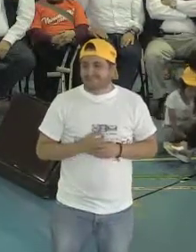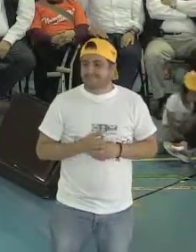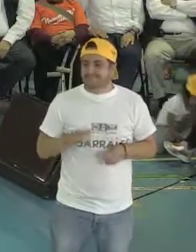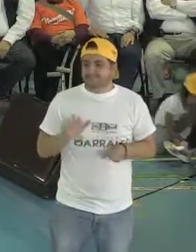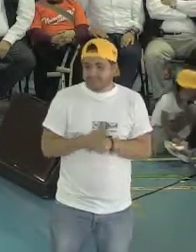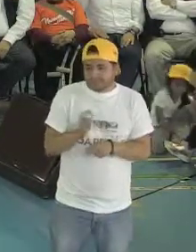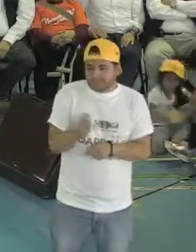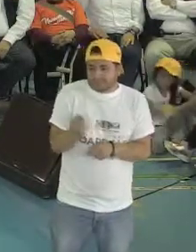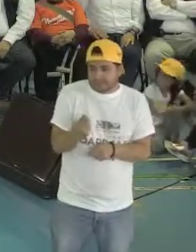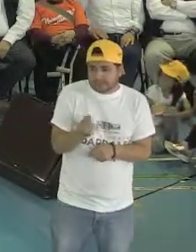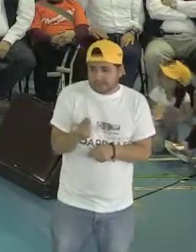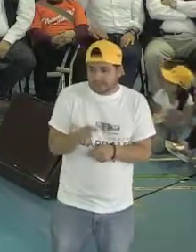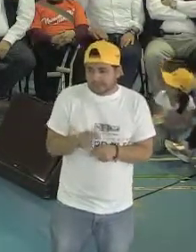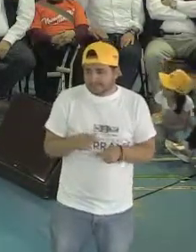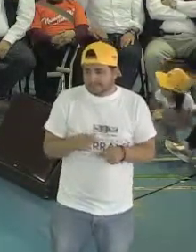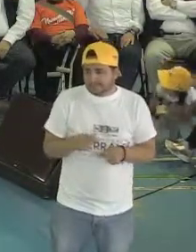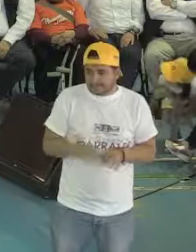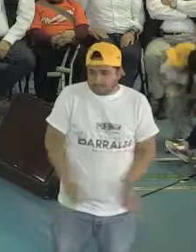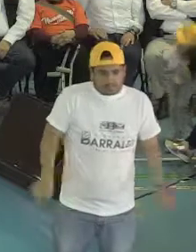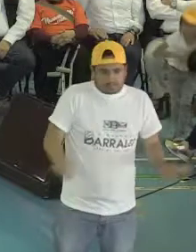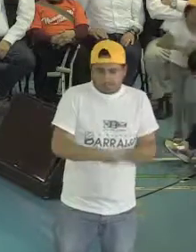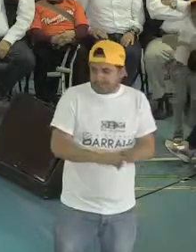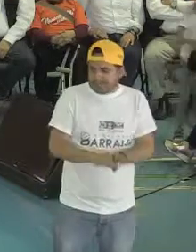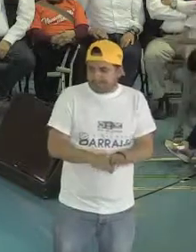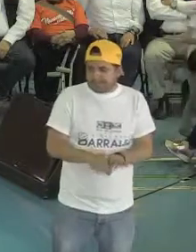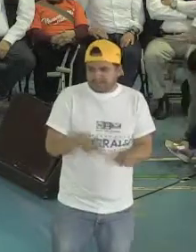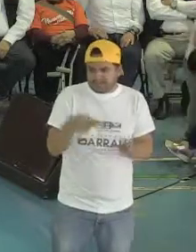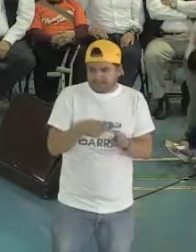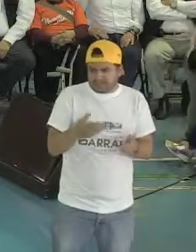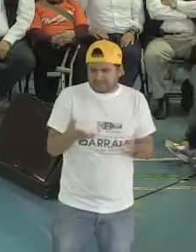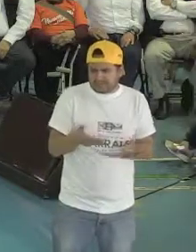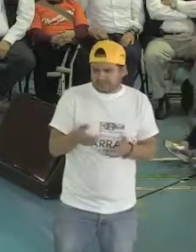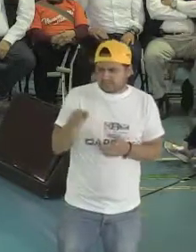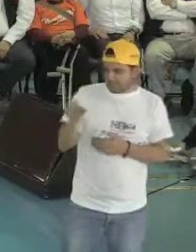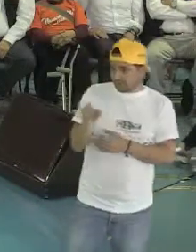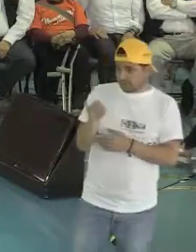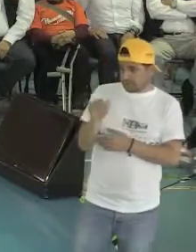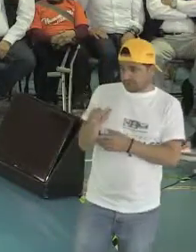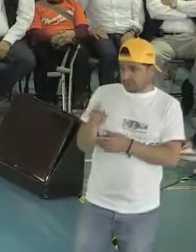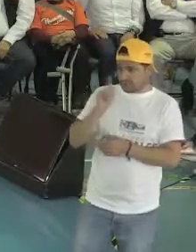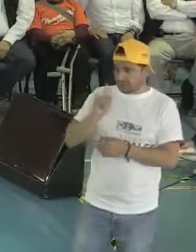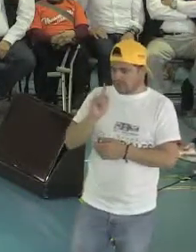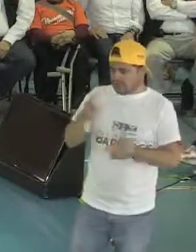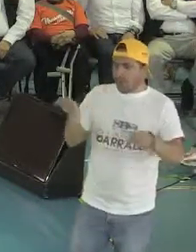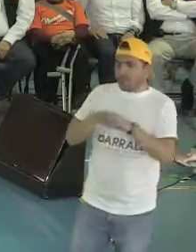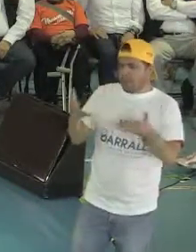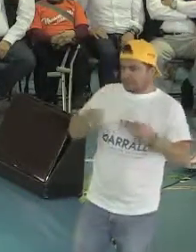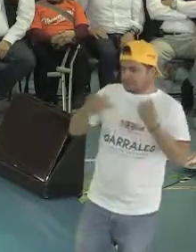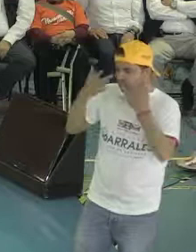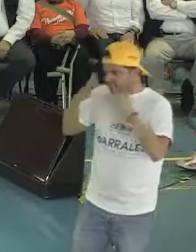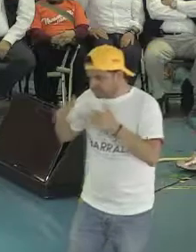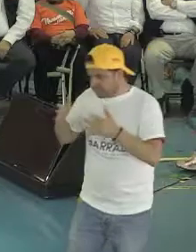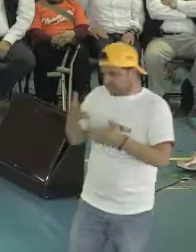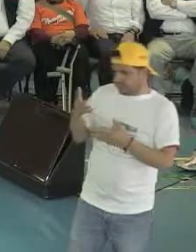esto es importante para todos en la ciudad. ¿Cómo le hacemos para que los jóvenes no dejen la escuela?